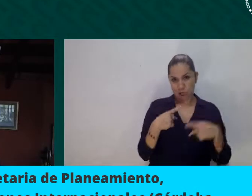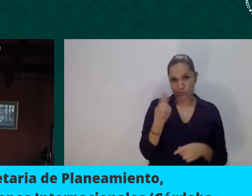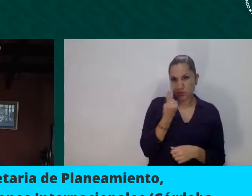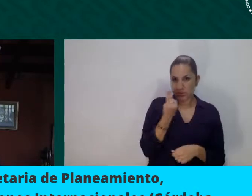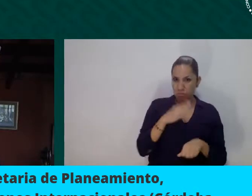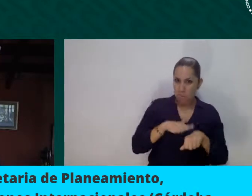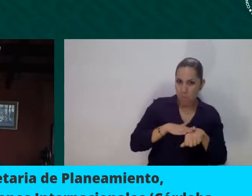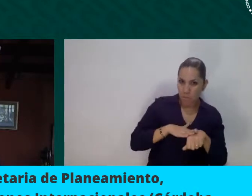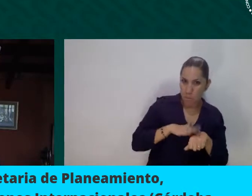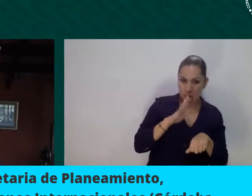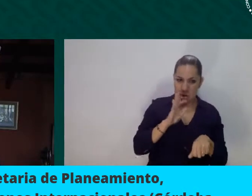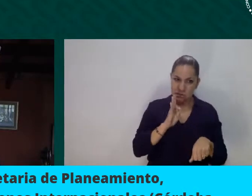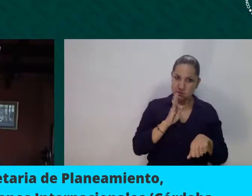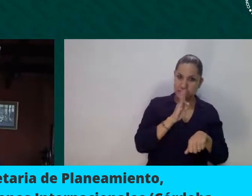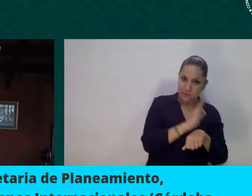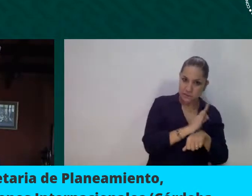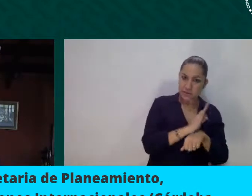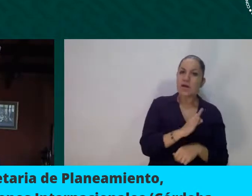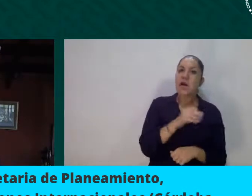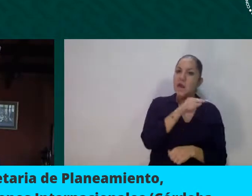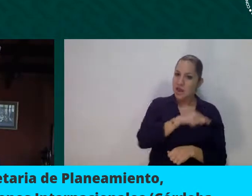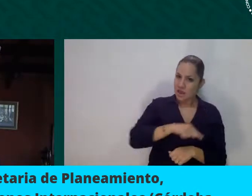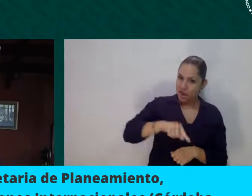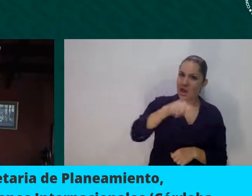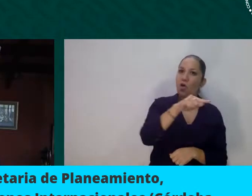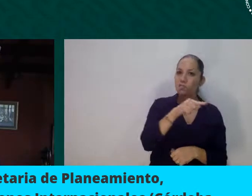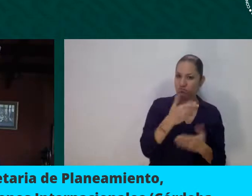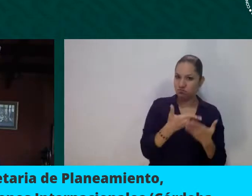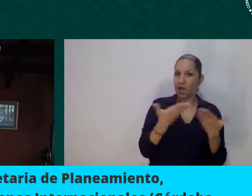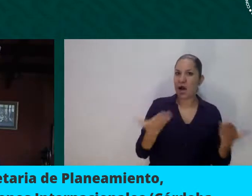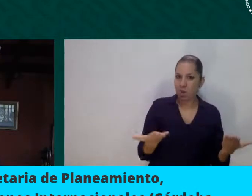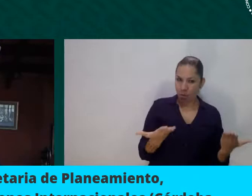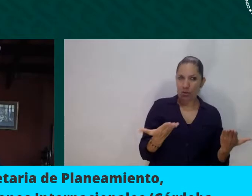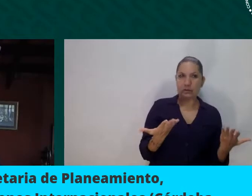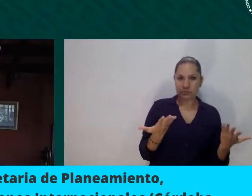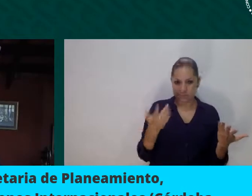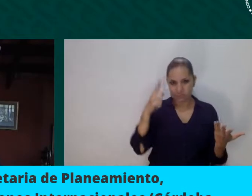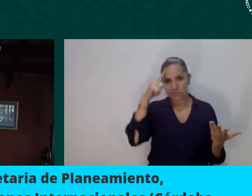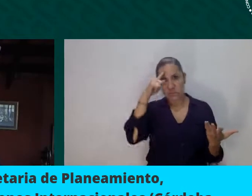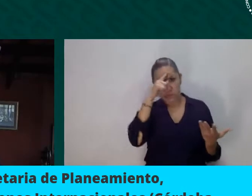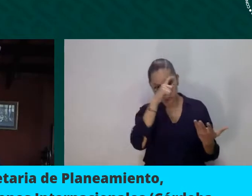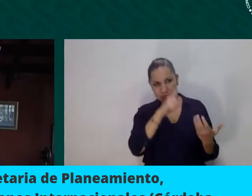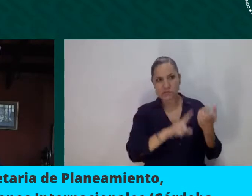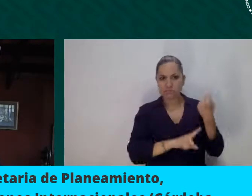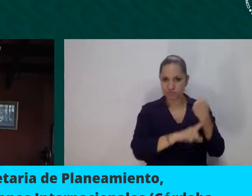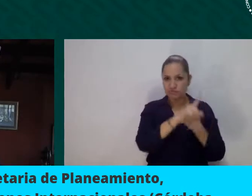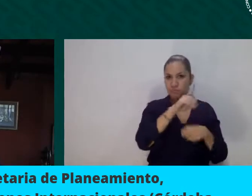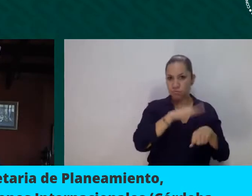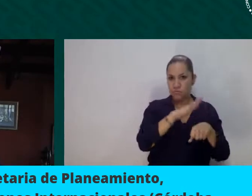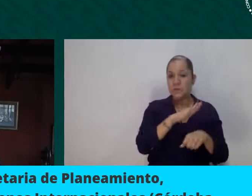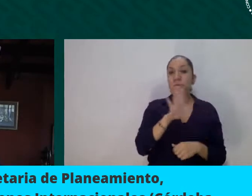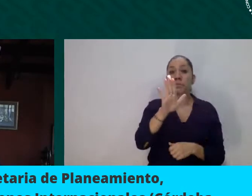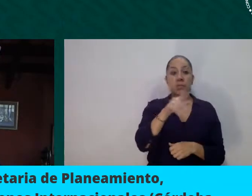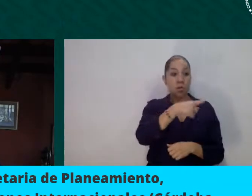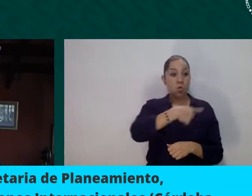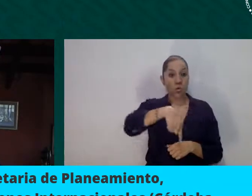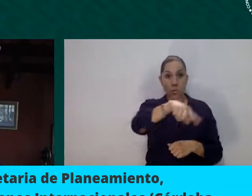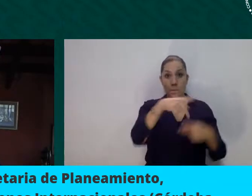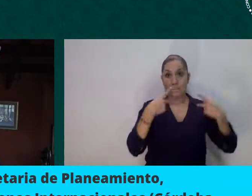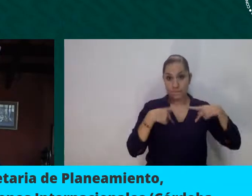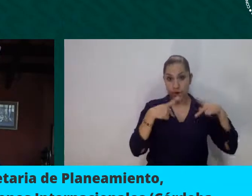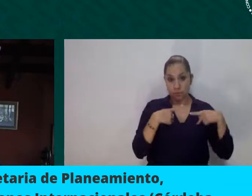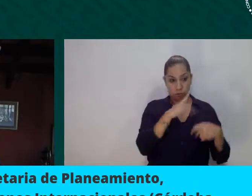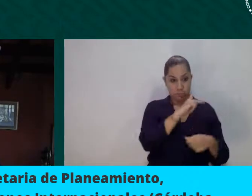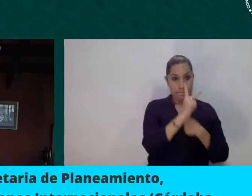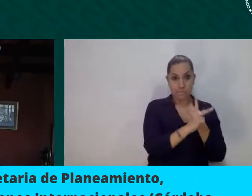obviamente están en movimiento, ya sea personas refugiadas o desplazadas, se han obligado a huir o que